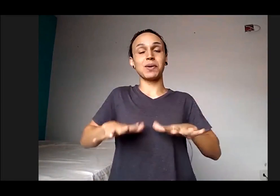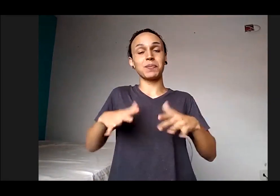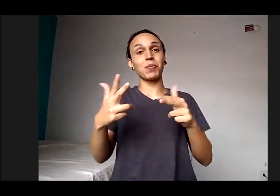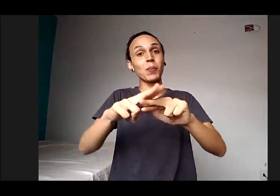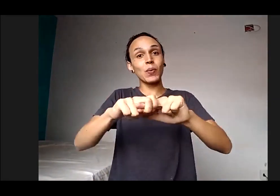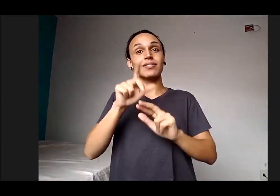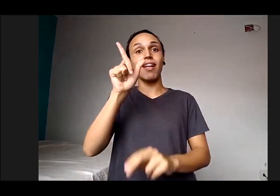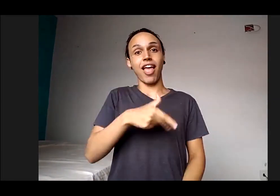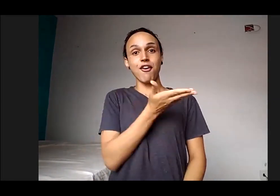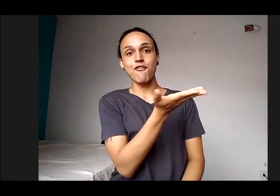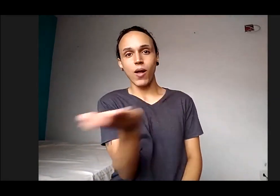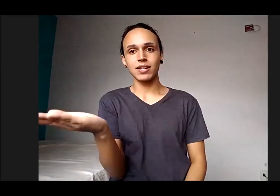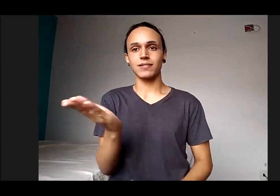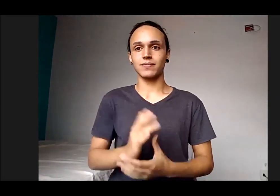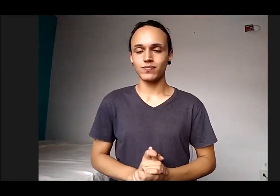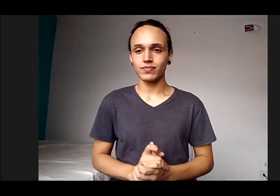que vamos